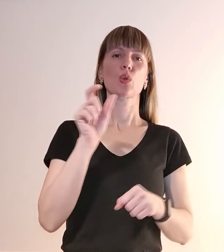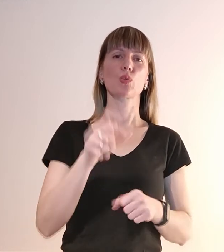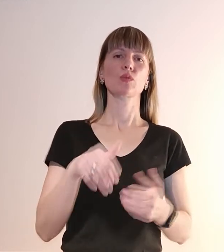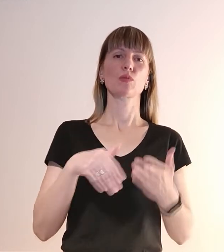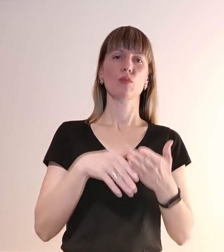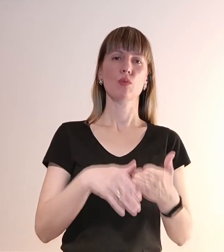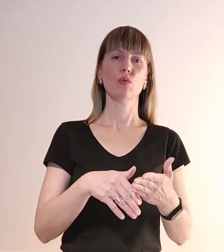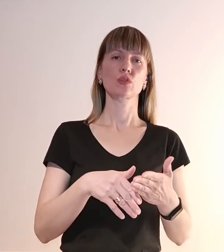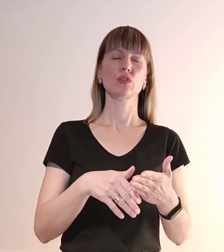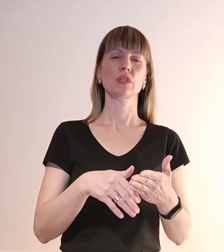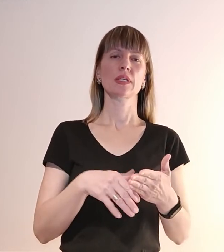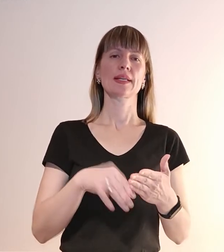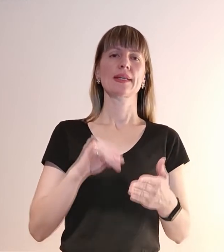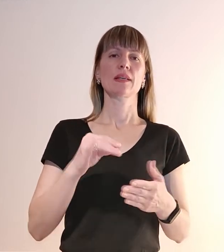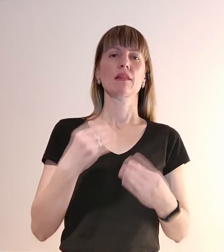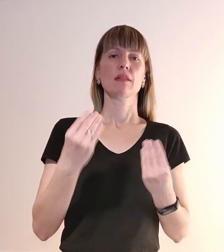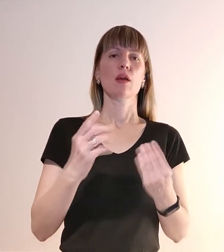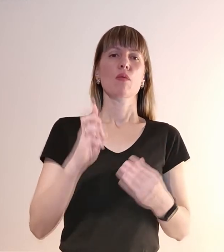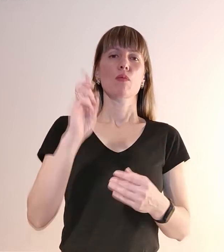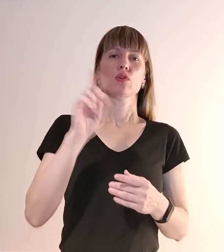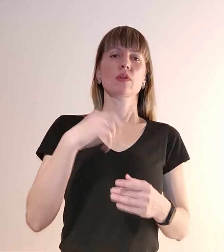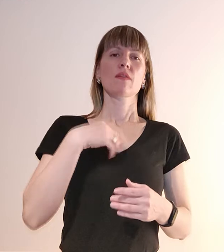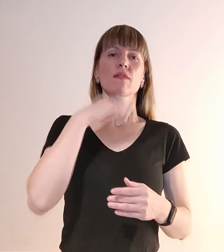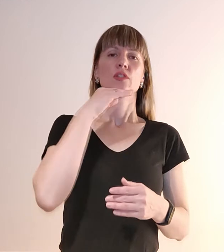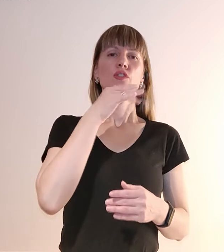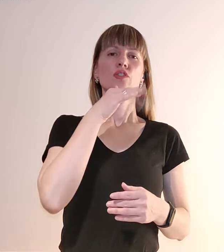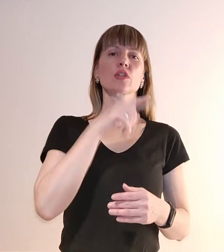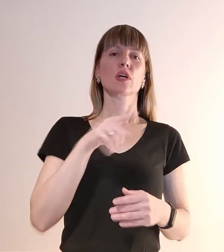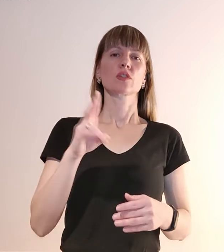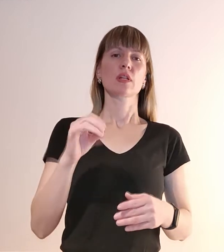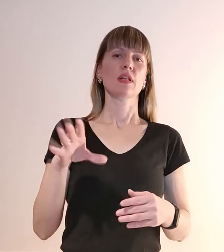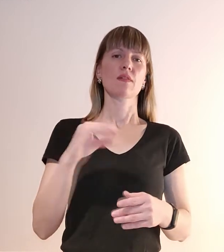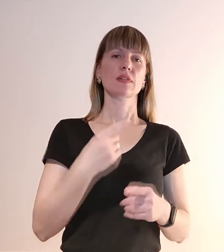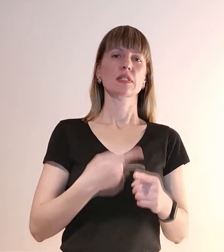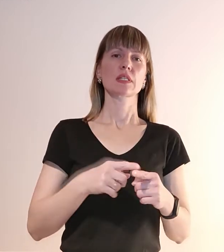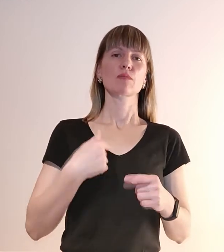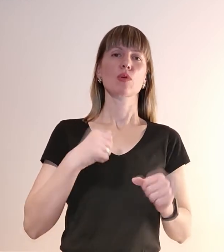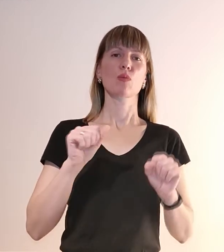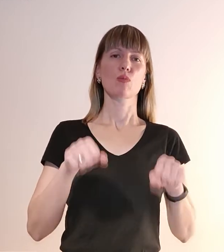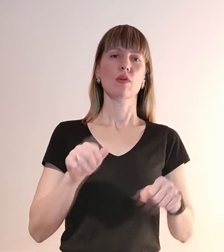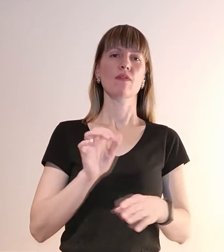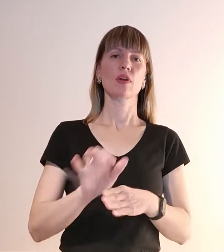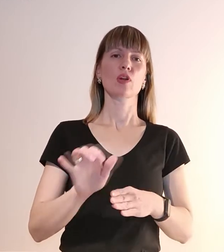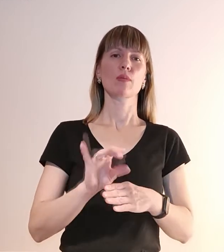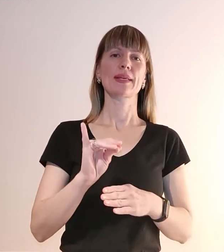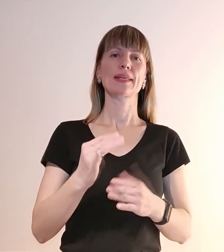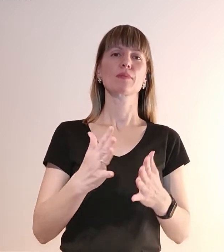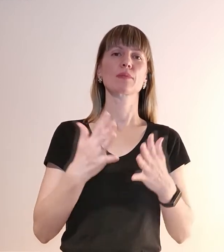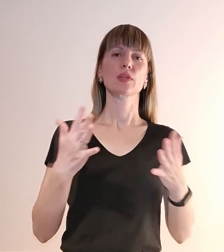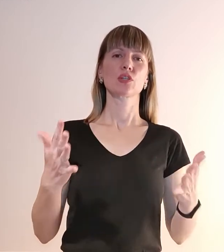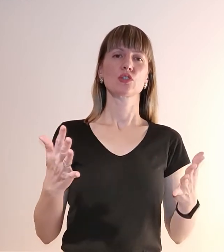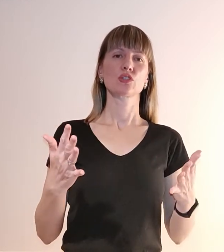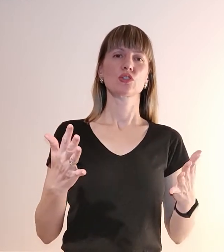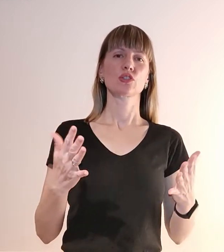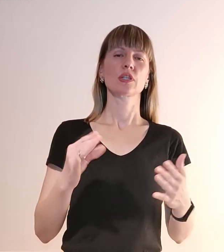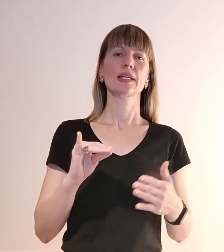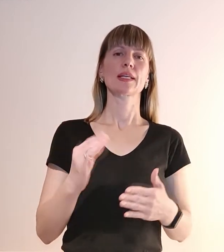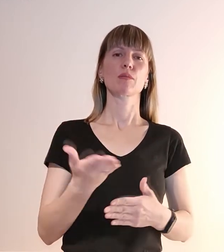і дай Бог, щоб у нас вистачило часу на все це. Ми можемо виробляти їх і більше і ми з радістю